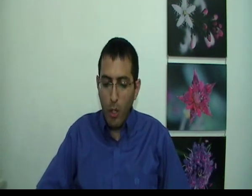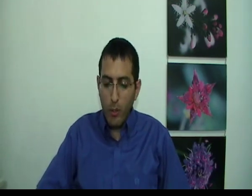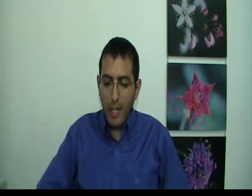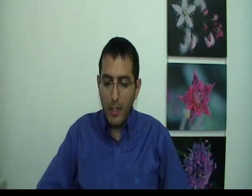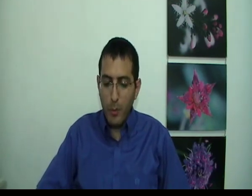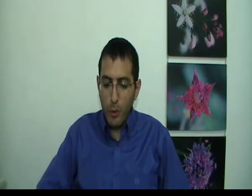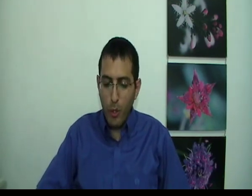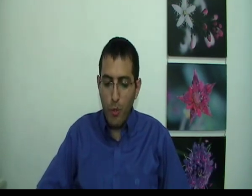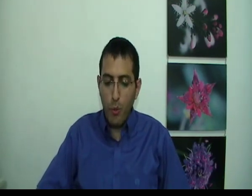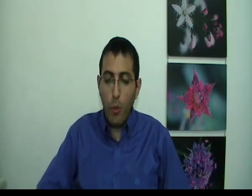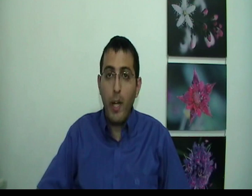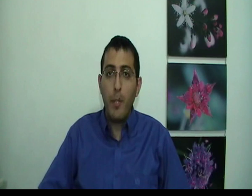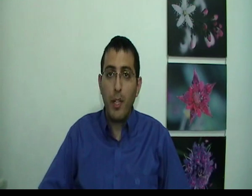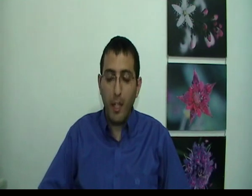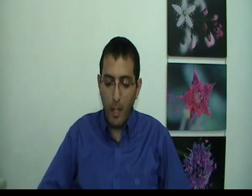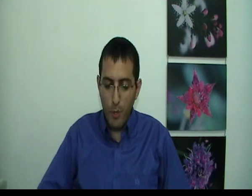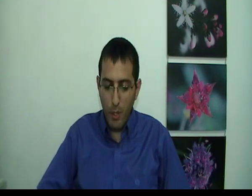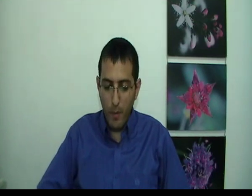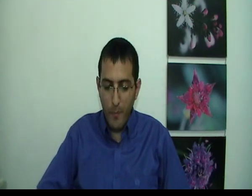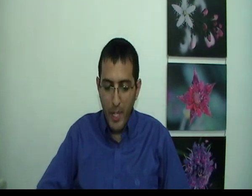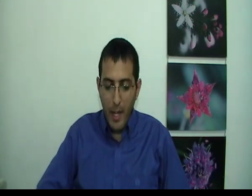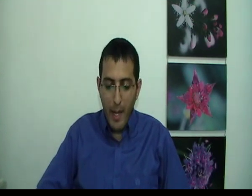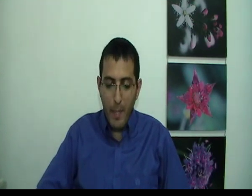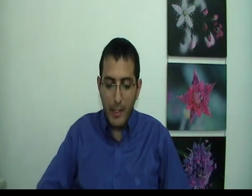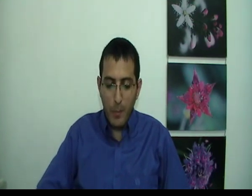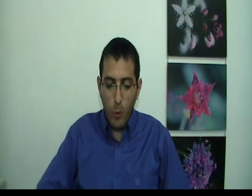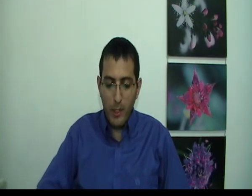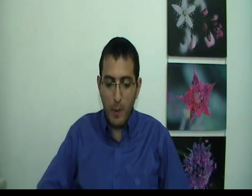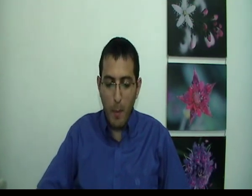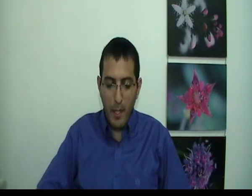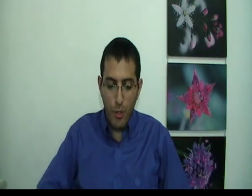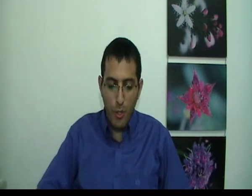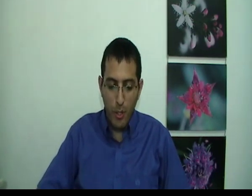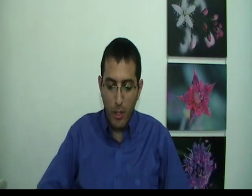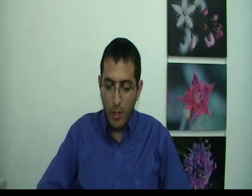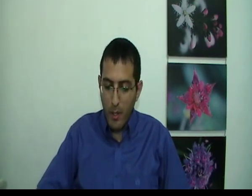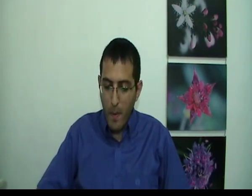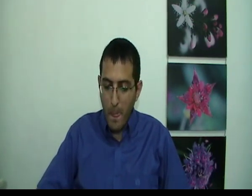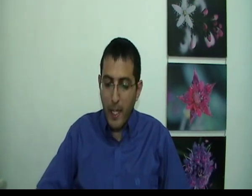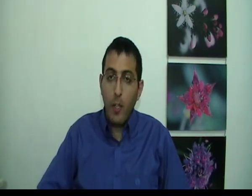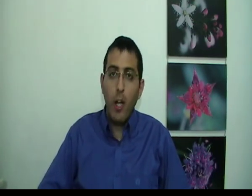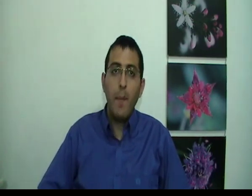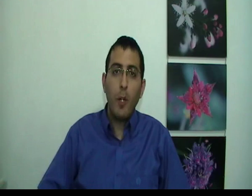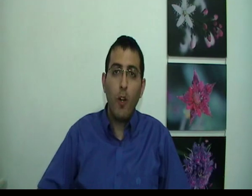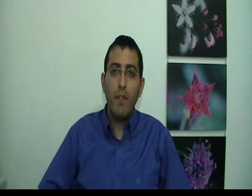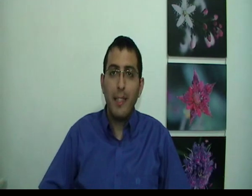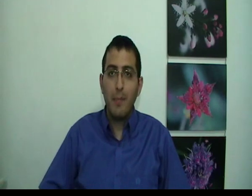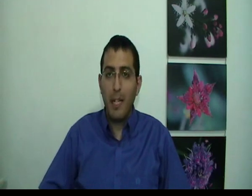אותן דמויות שהוא רואה בשעת החלום שלו הם בעצם הוא עצמו ממש כי כל המקום והזמן